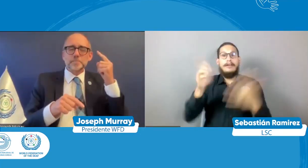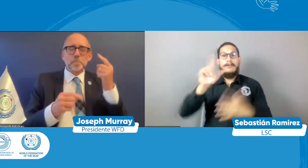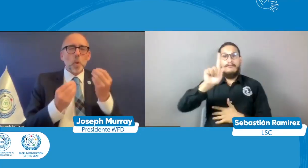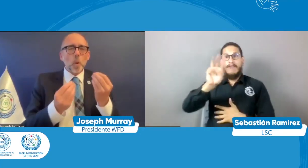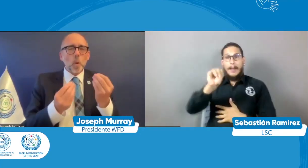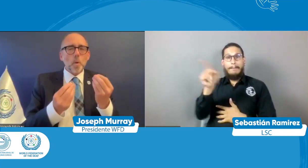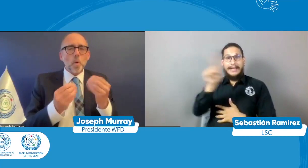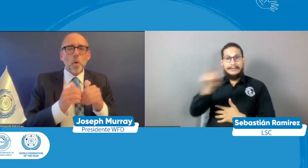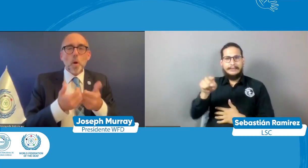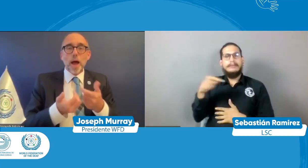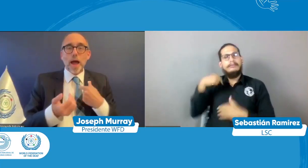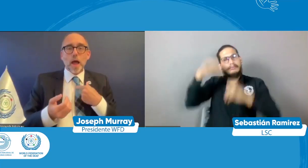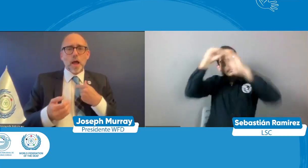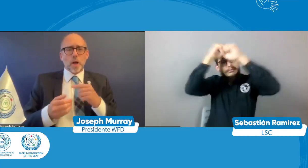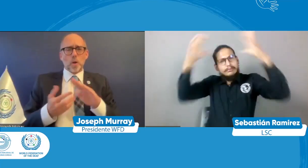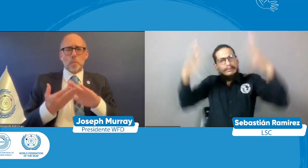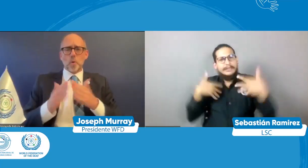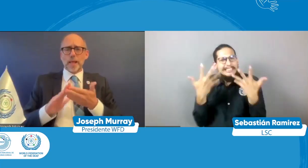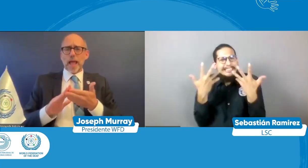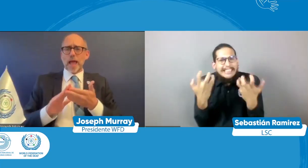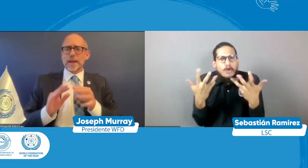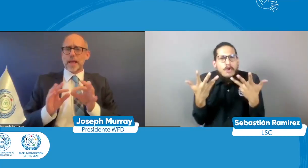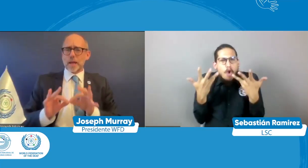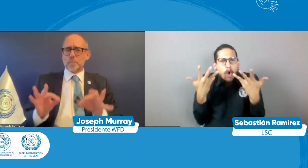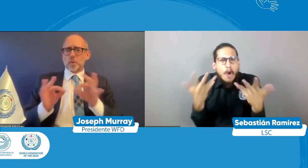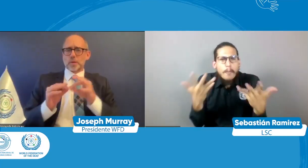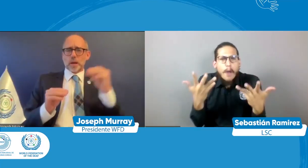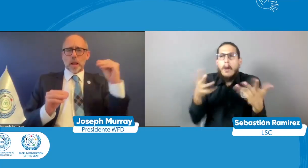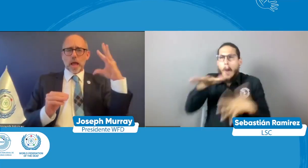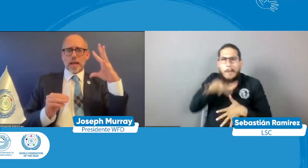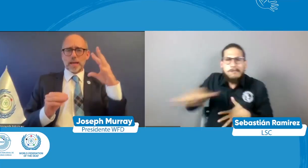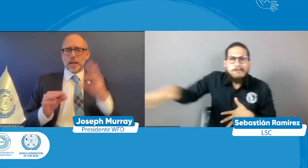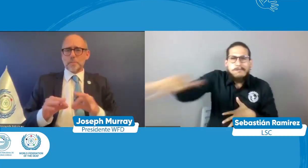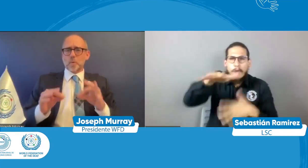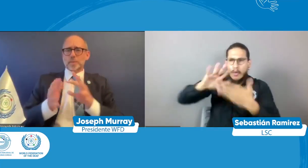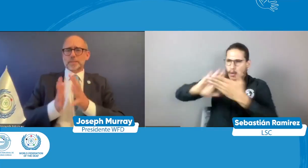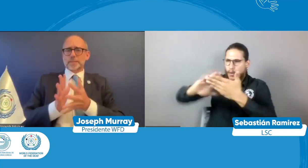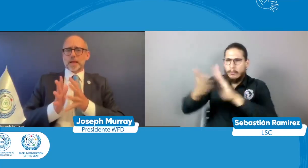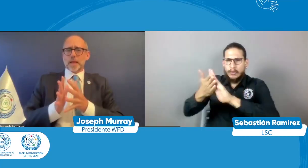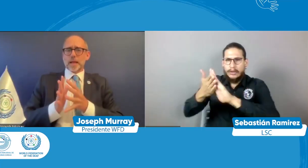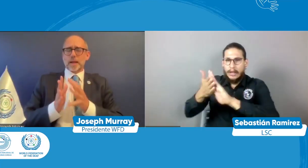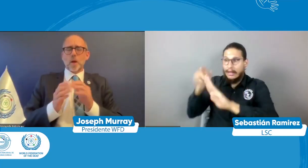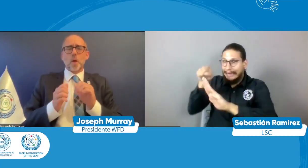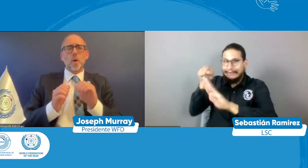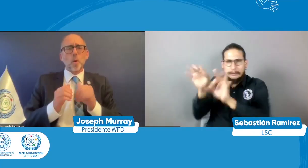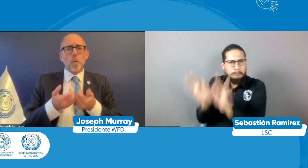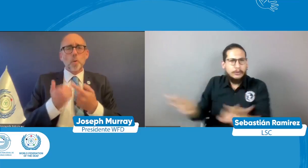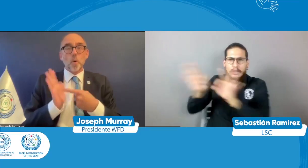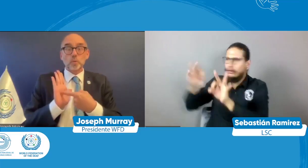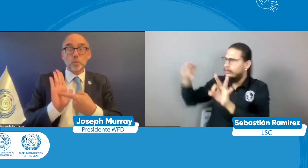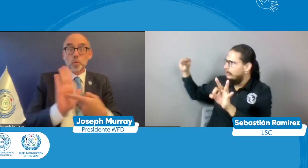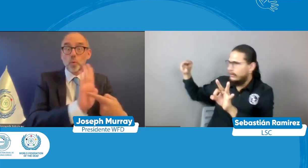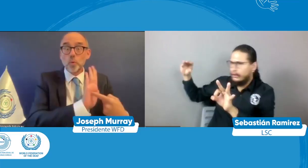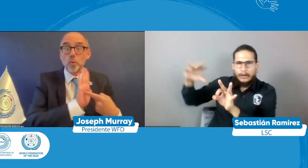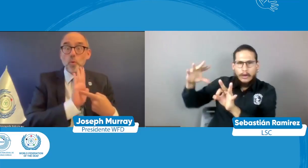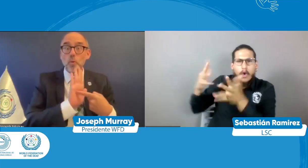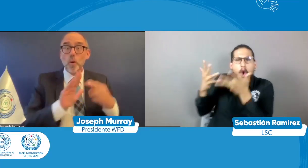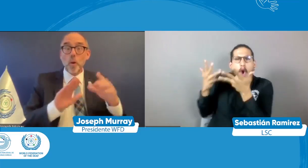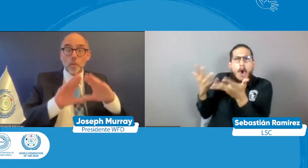nosotros tenemos como Federación Mundial de Sordos pues estuvimos pensando en esto y la importancia de la lengua de señas